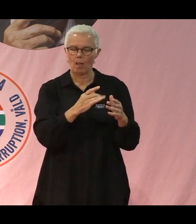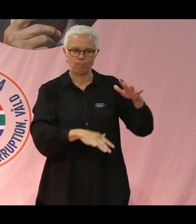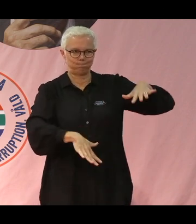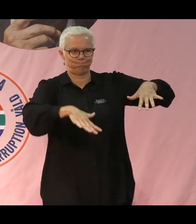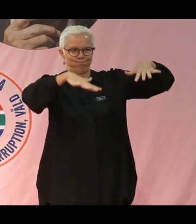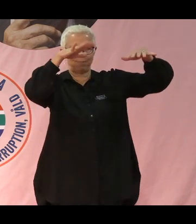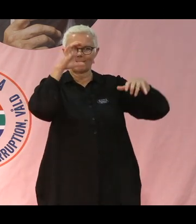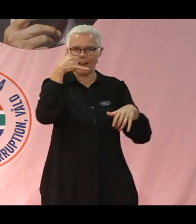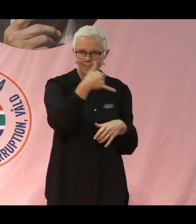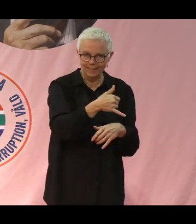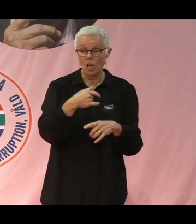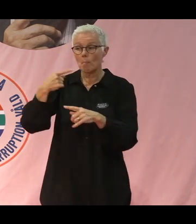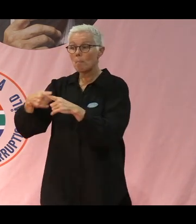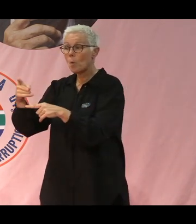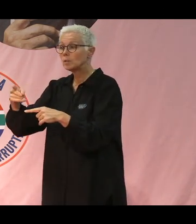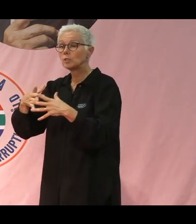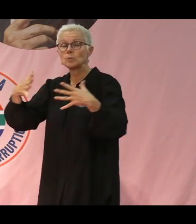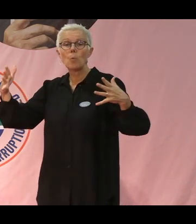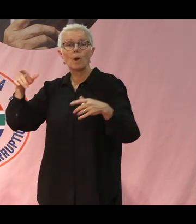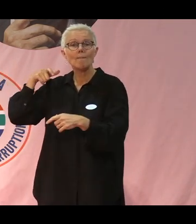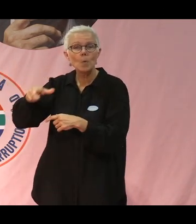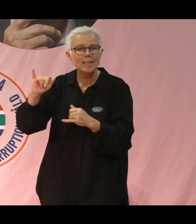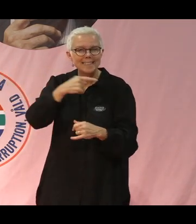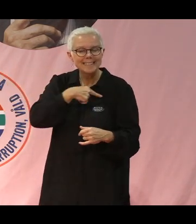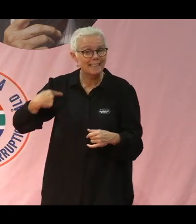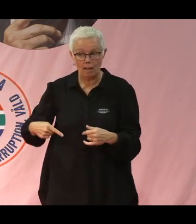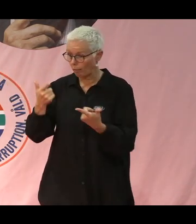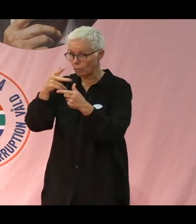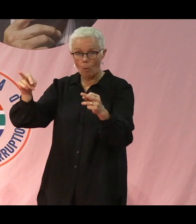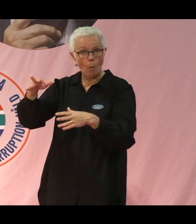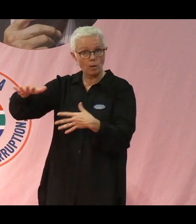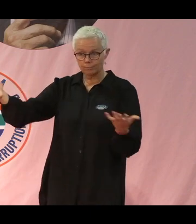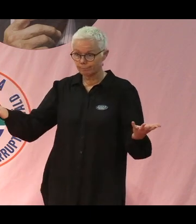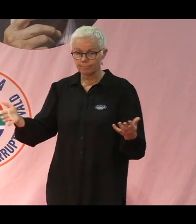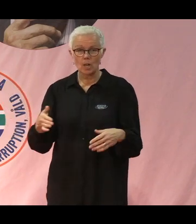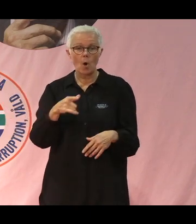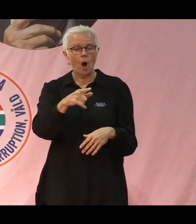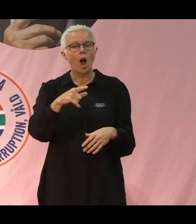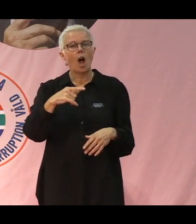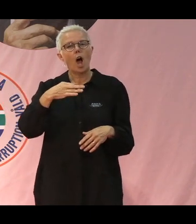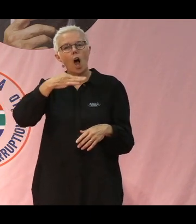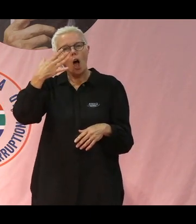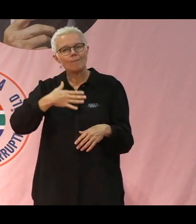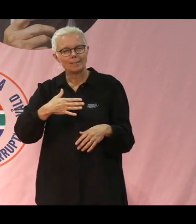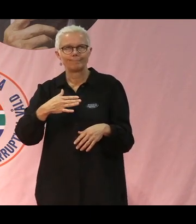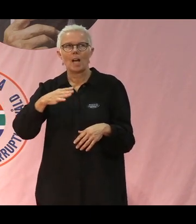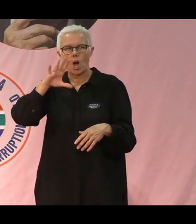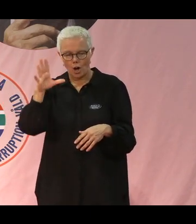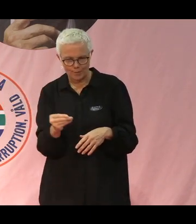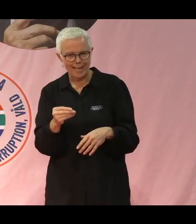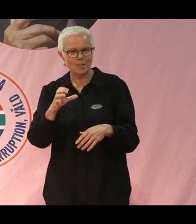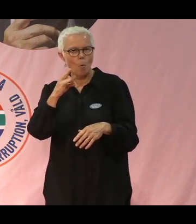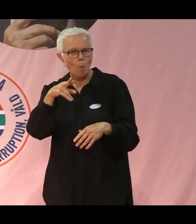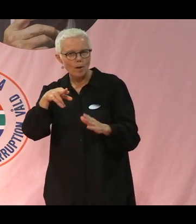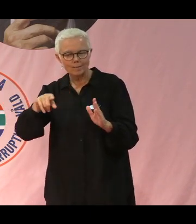som stora floder i Kina har torkat ut. Och Afrikas horn inte har sett vatten och regn på flera